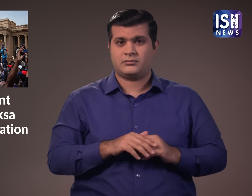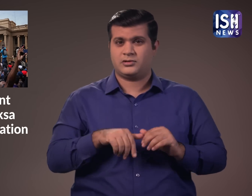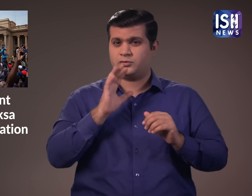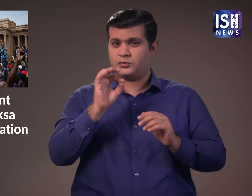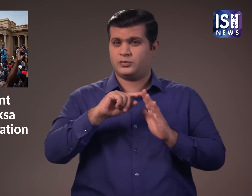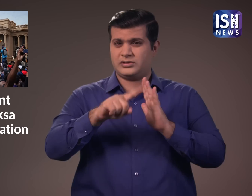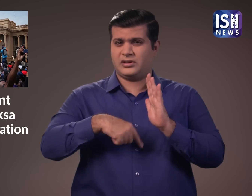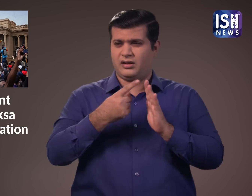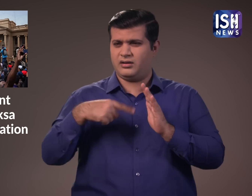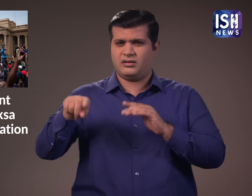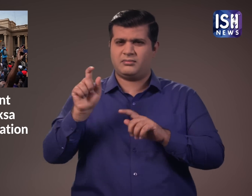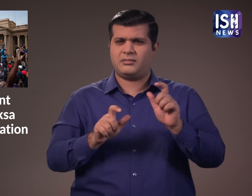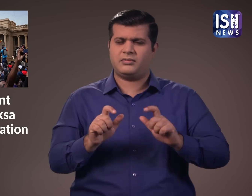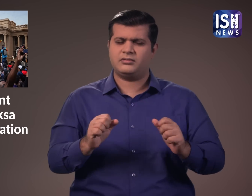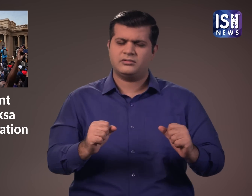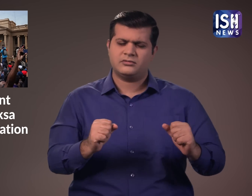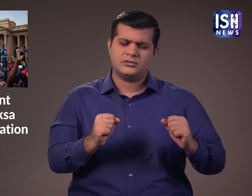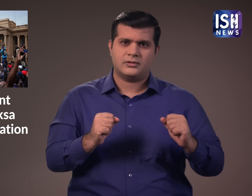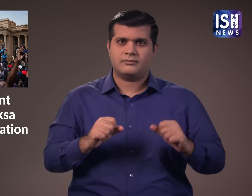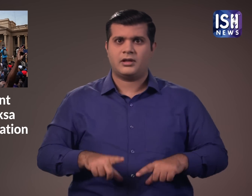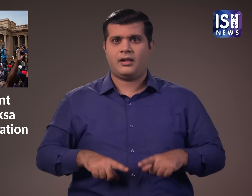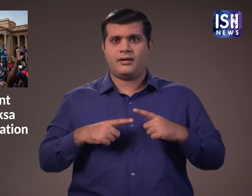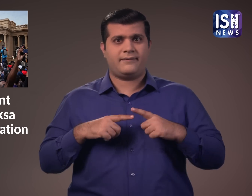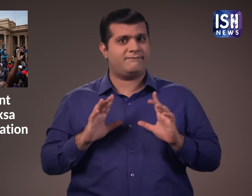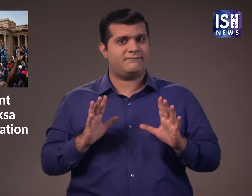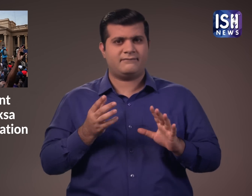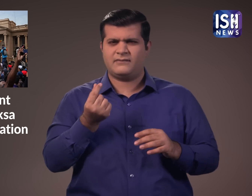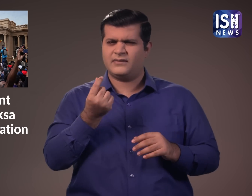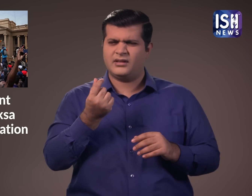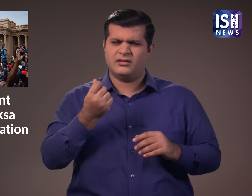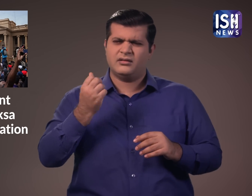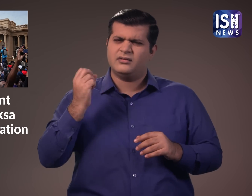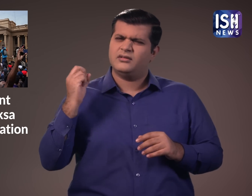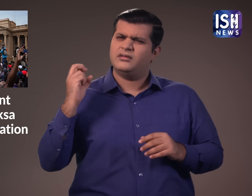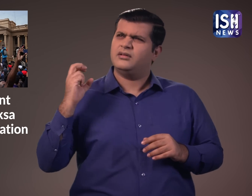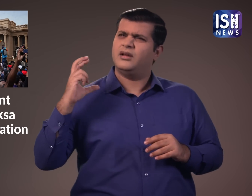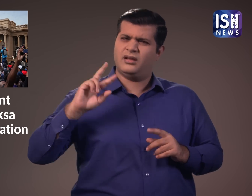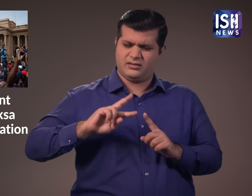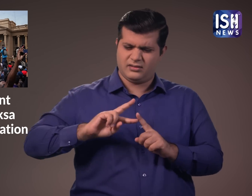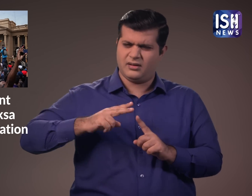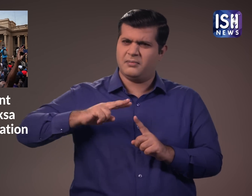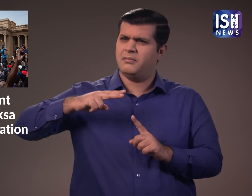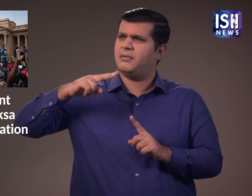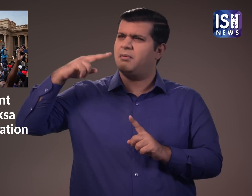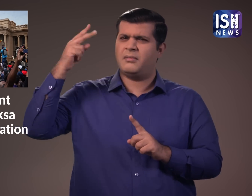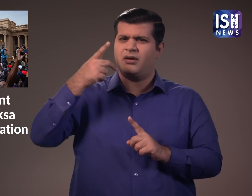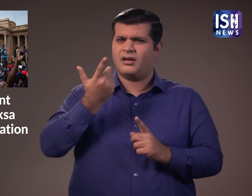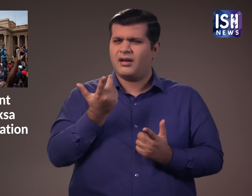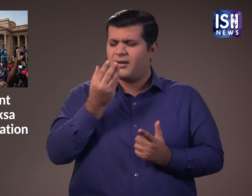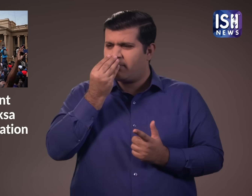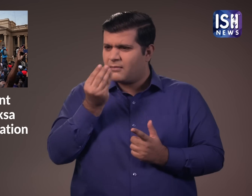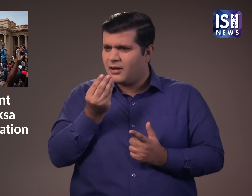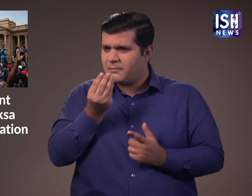बढ़ती कीमिदों के बीच श्रीलंका के लोगों को जरूरी खाद्य पदात खरीदने में मुश्किल हो रही है